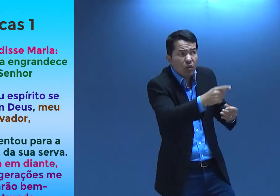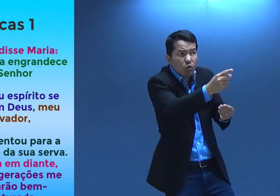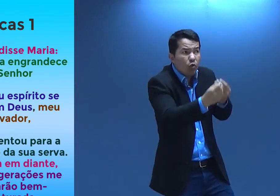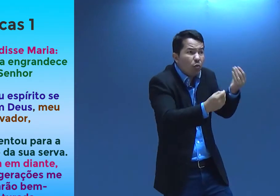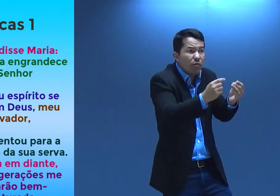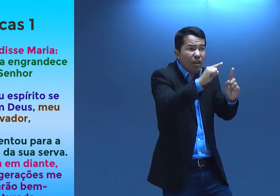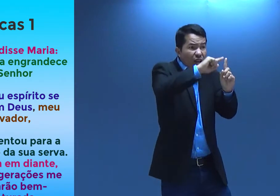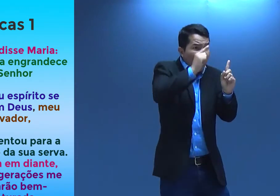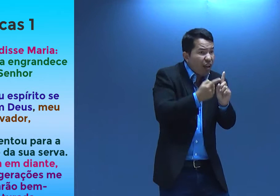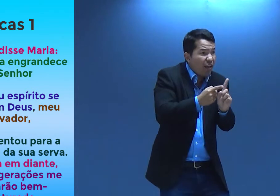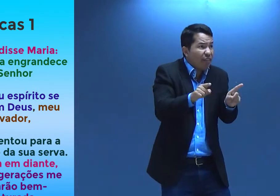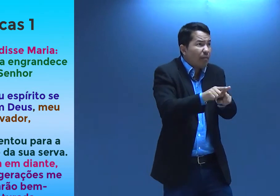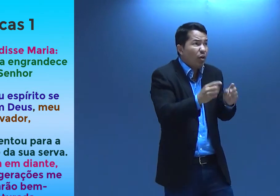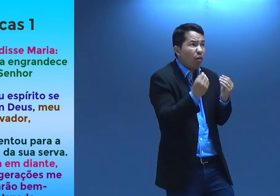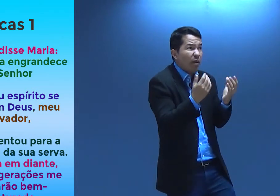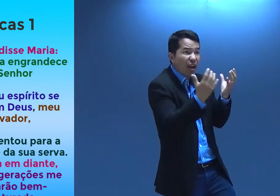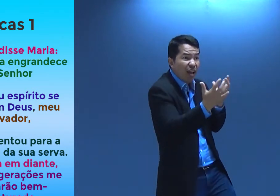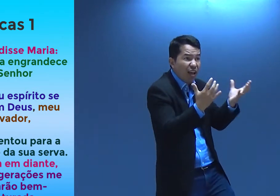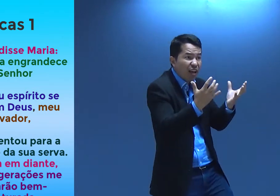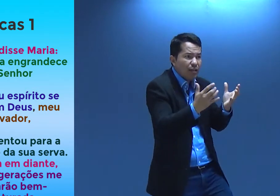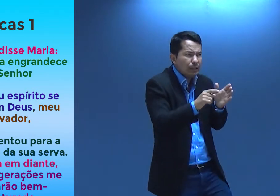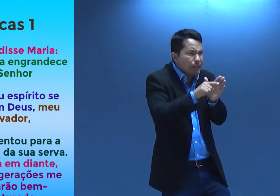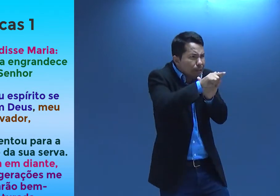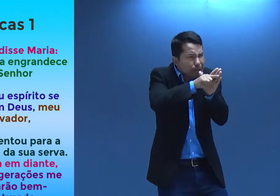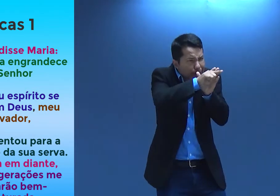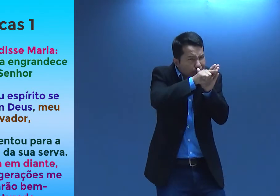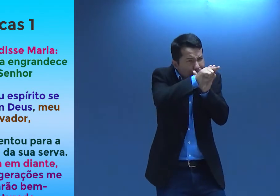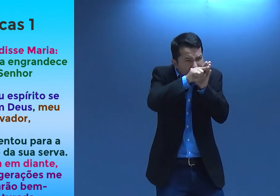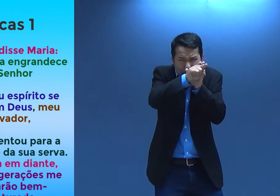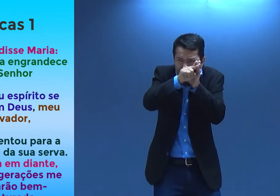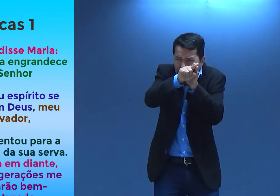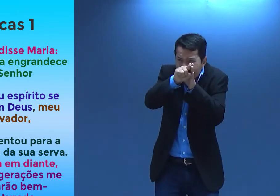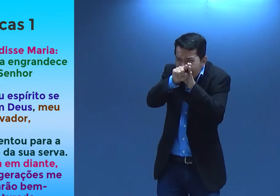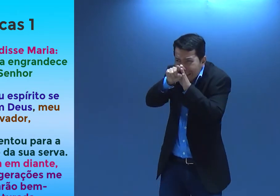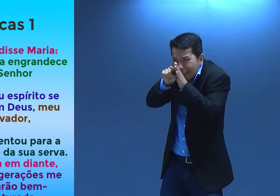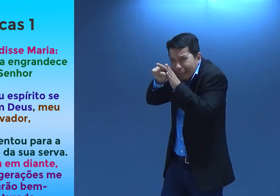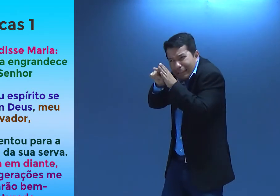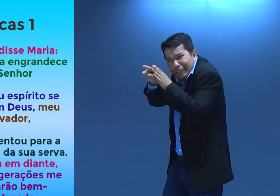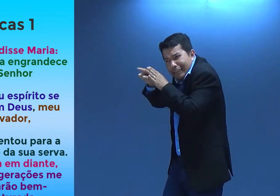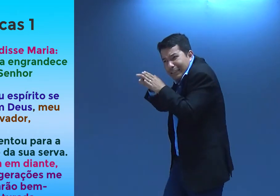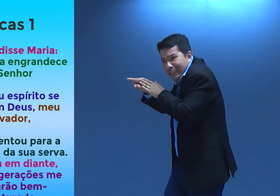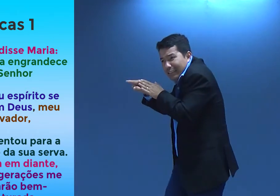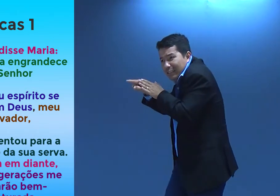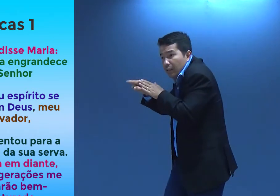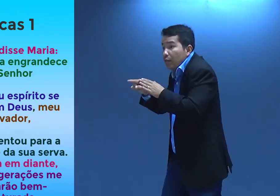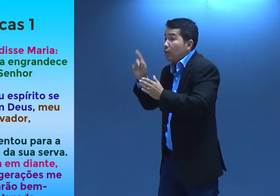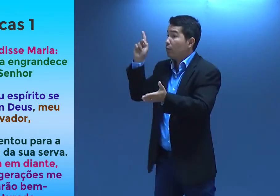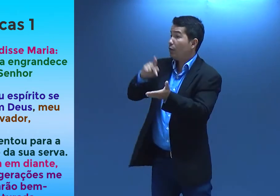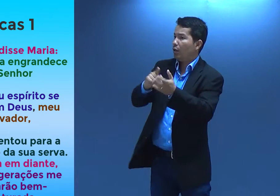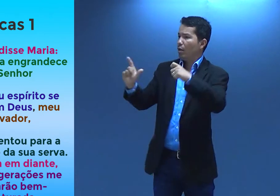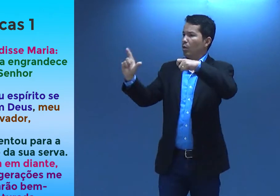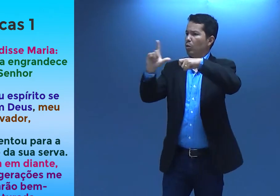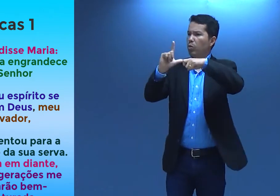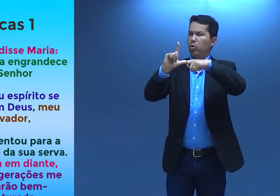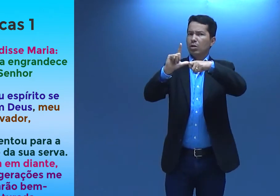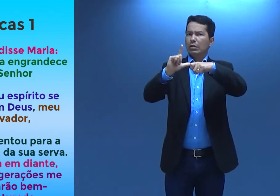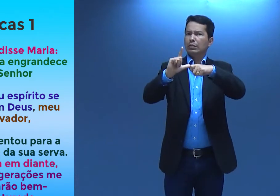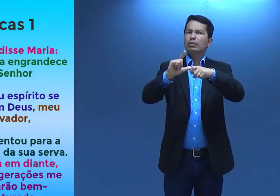Também pegou a Isabel e perguntou, ai, como é que você fez, né? E começou a pesquisar as coisas e perguntar pras pessoas. Então,